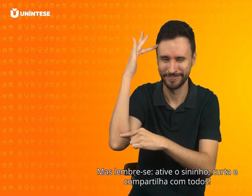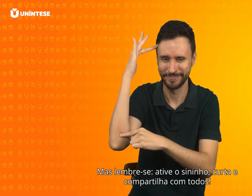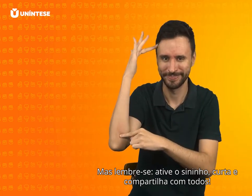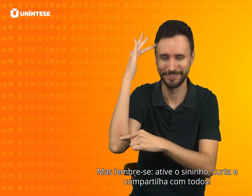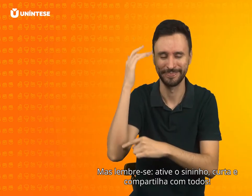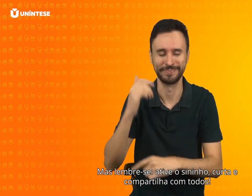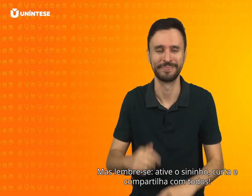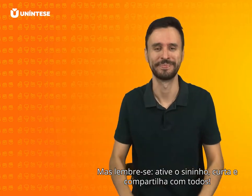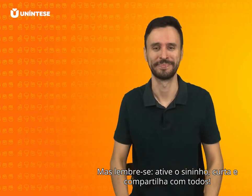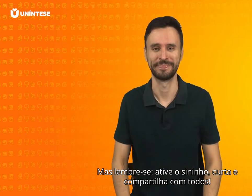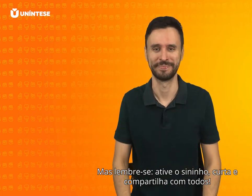todos.